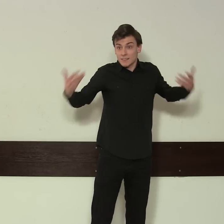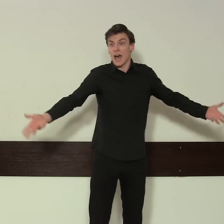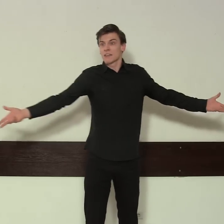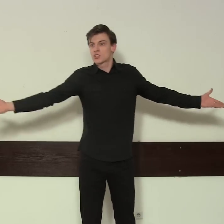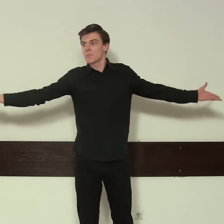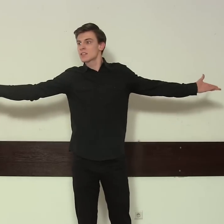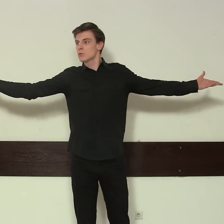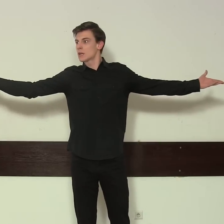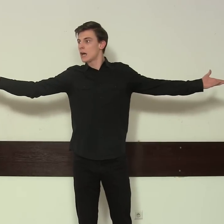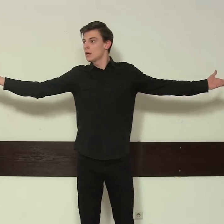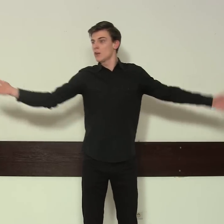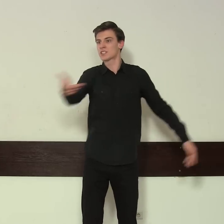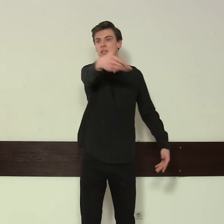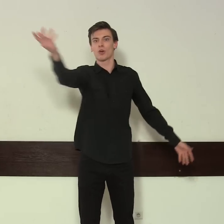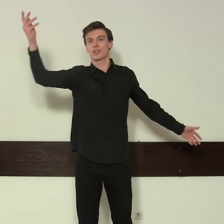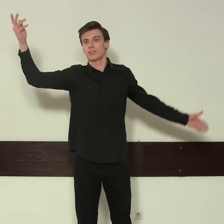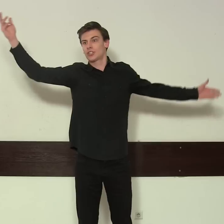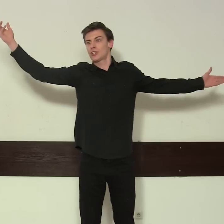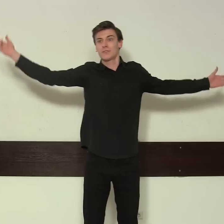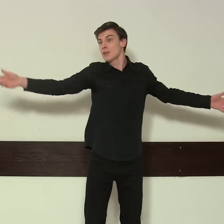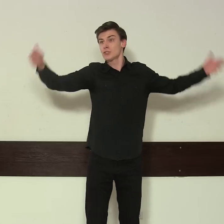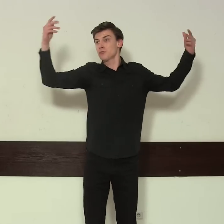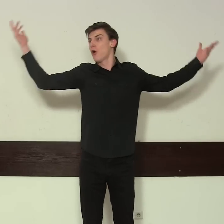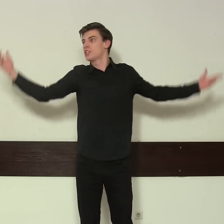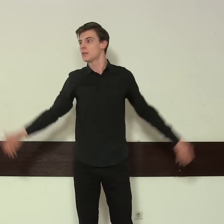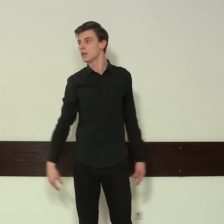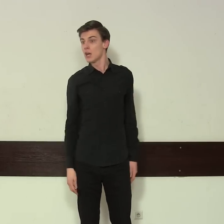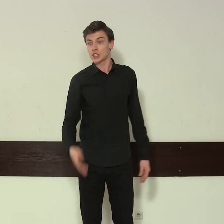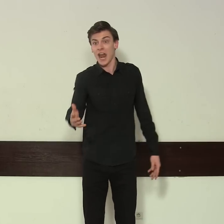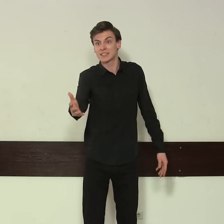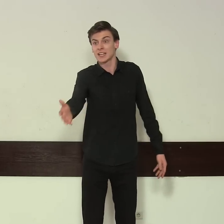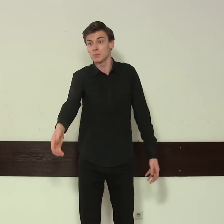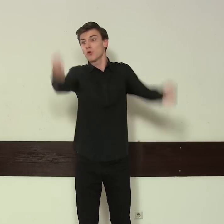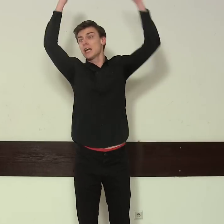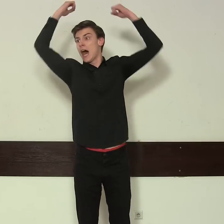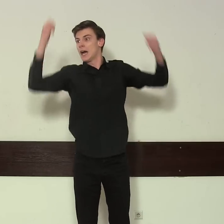tańczę Mazura! On z tyłu krzyczył Złodziej! Szlachta za nim urra!